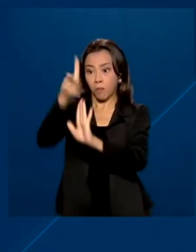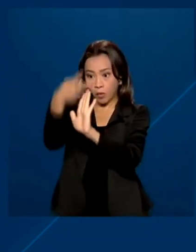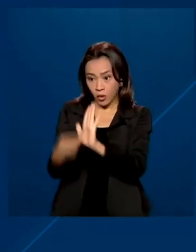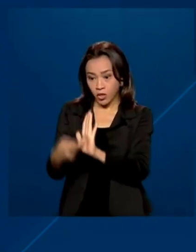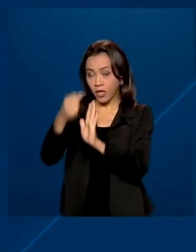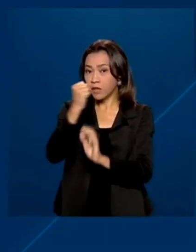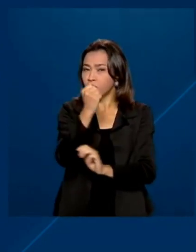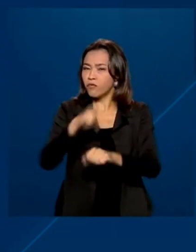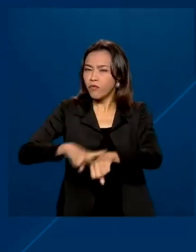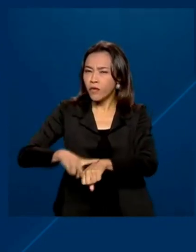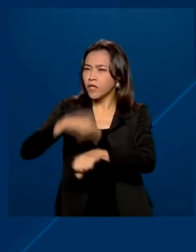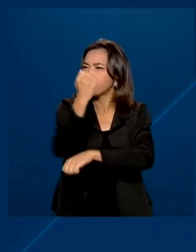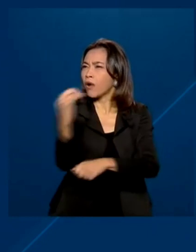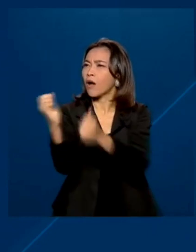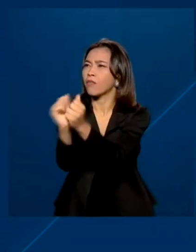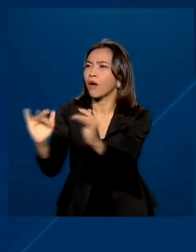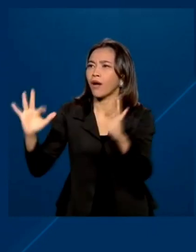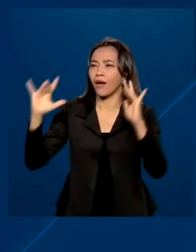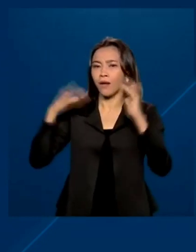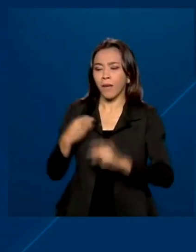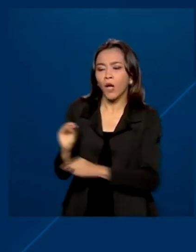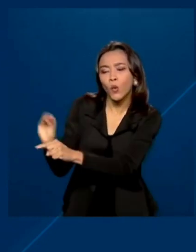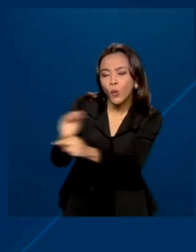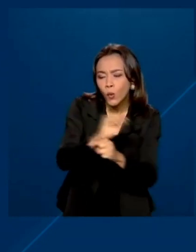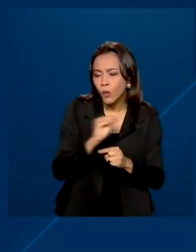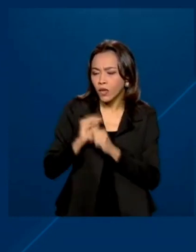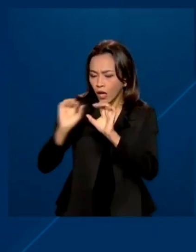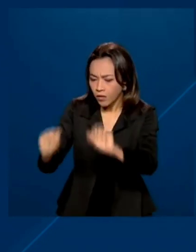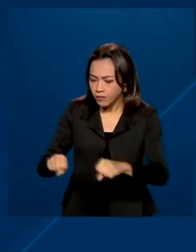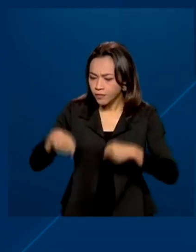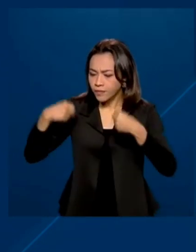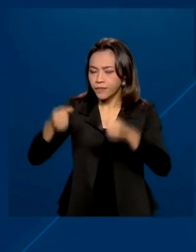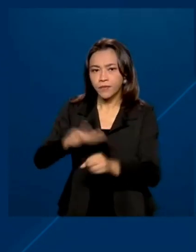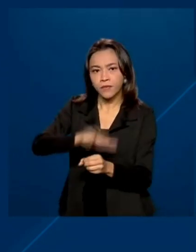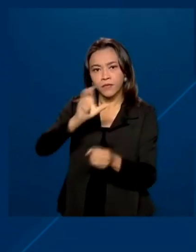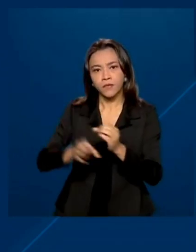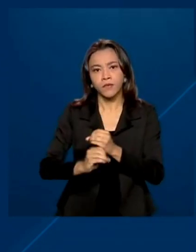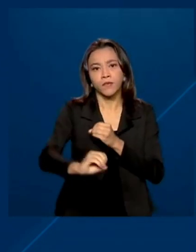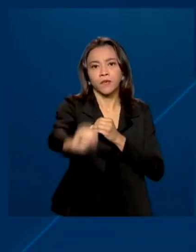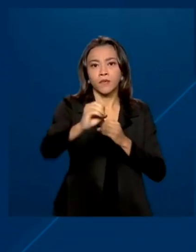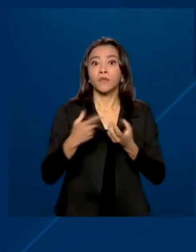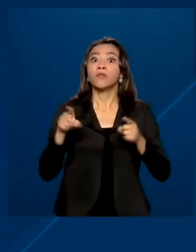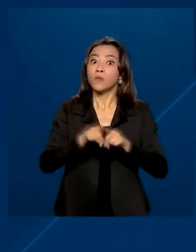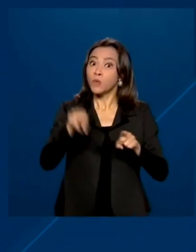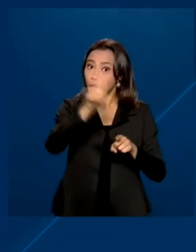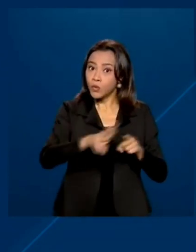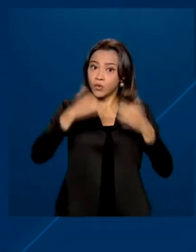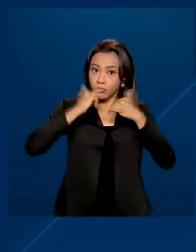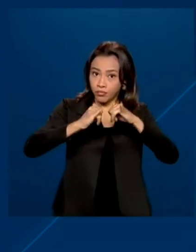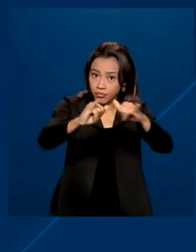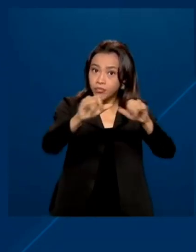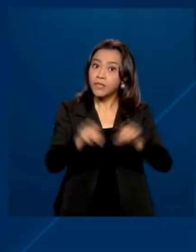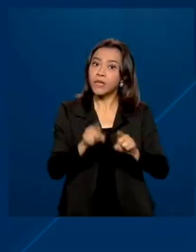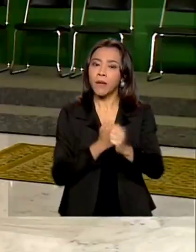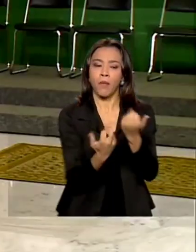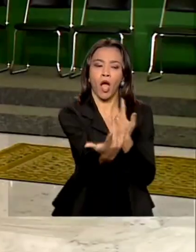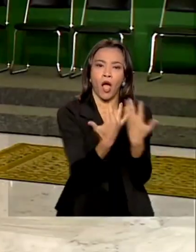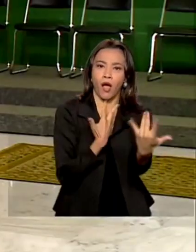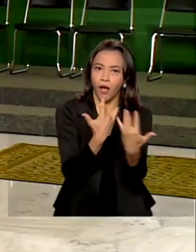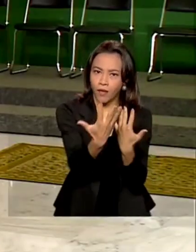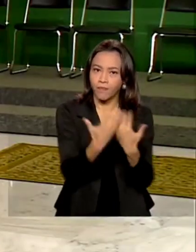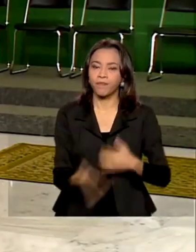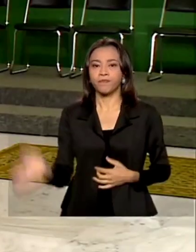áreas como conservação e restauração florestal, saneamento, energia renovável e mobilidade urbana.